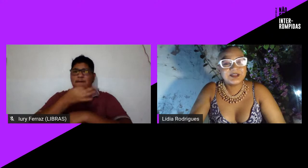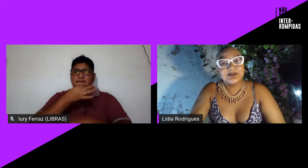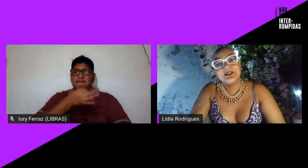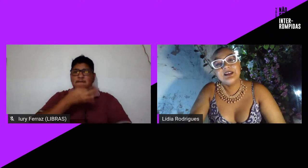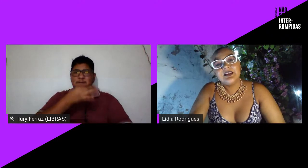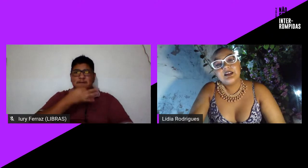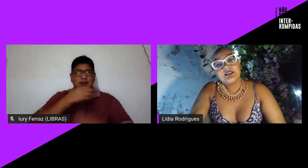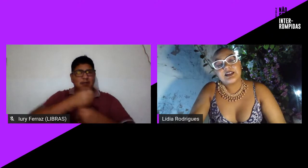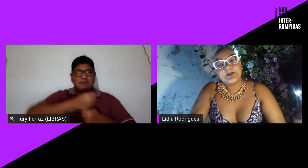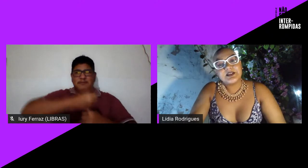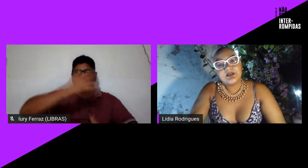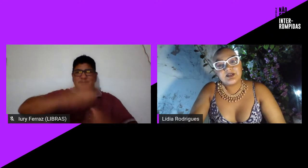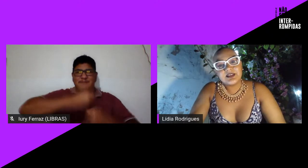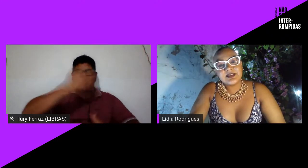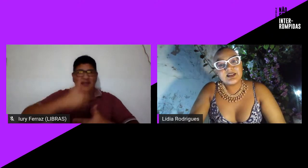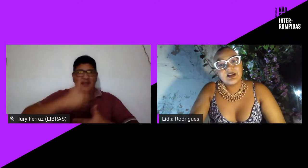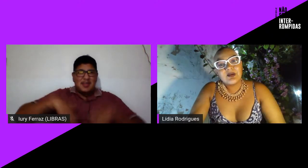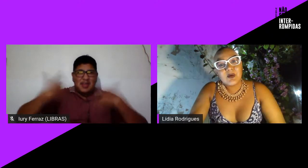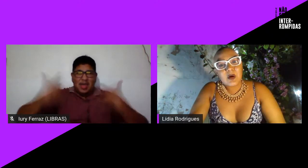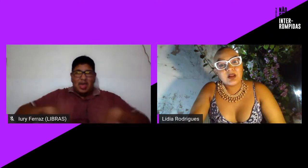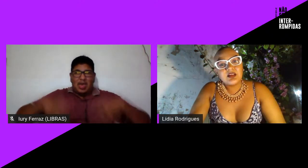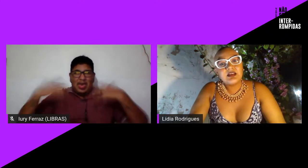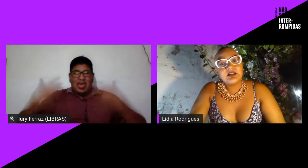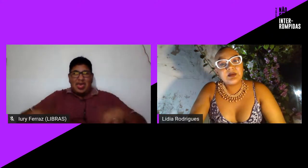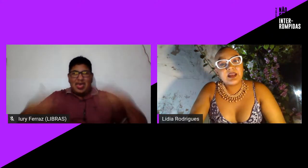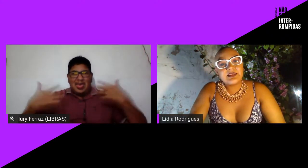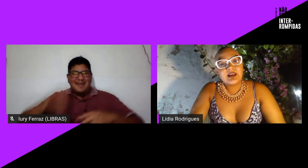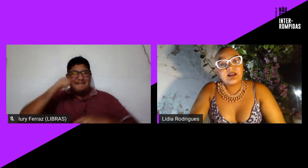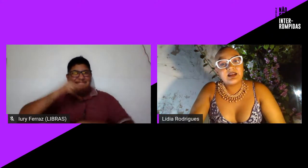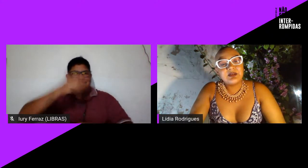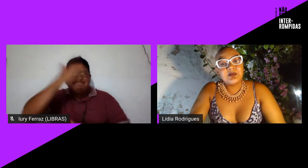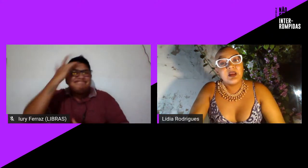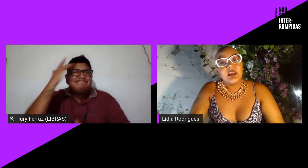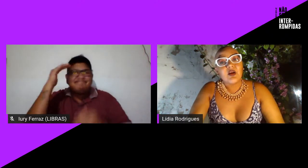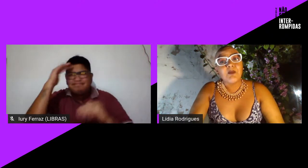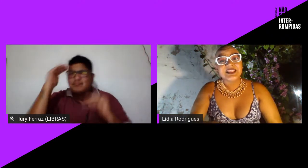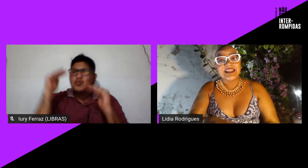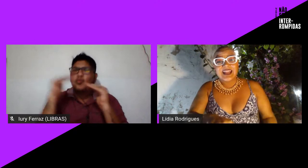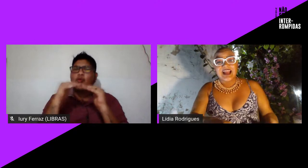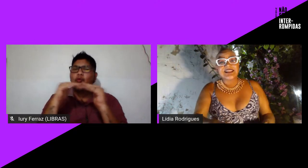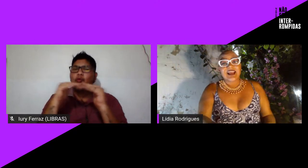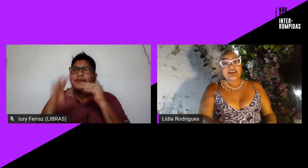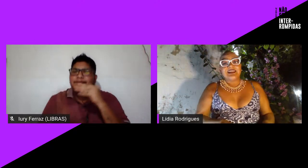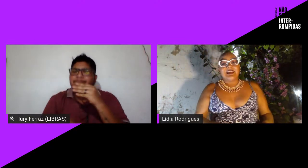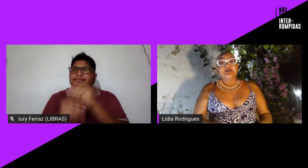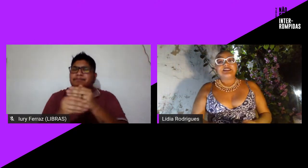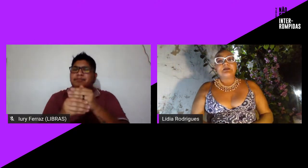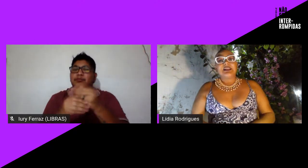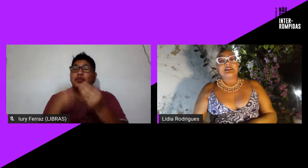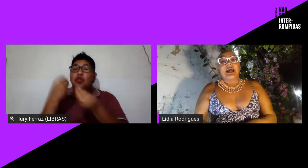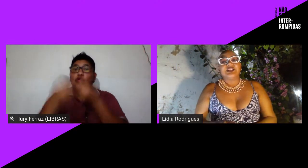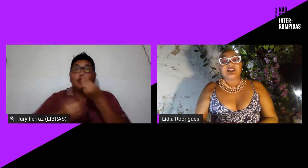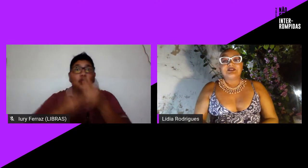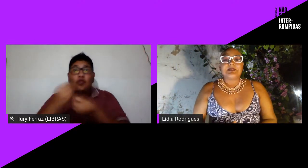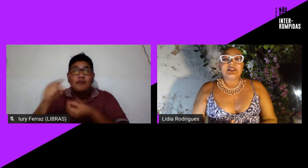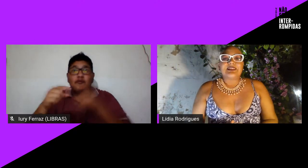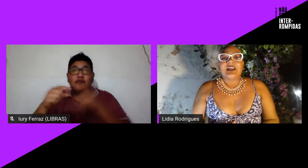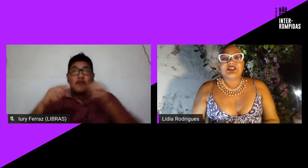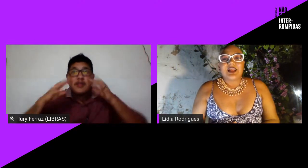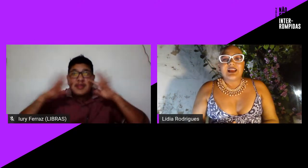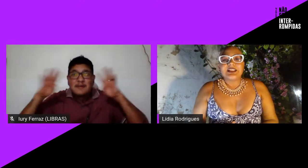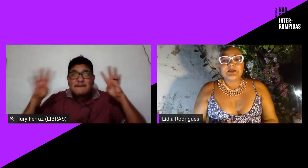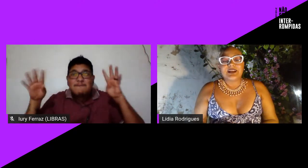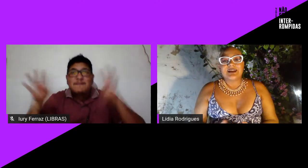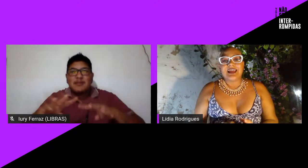frenético das pessoas concordando reiterando e como você traz aí né visibilidade a